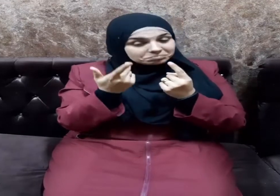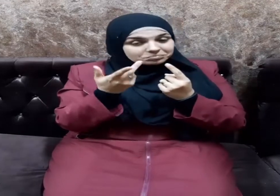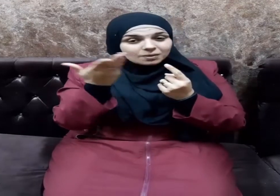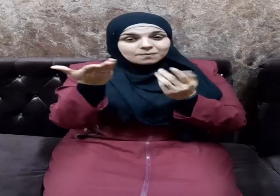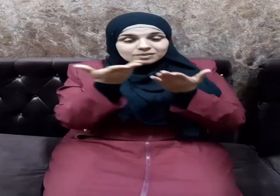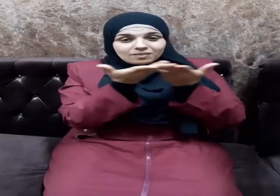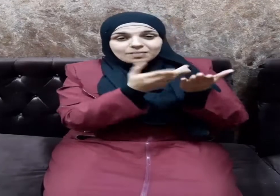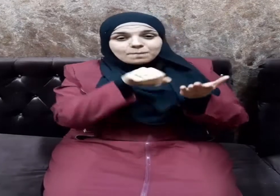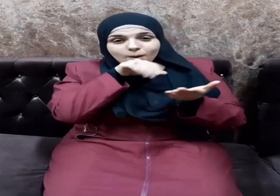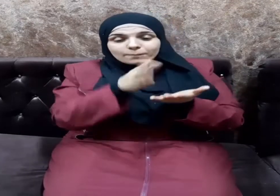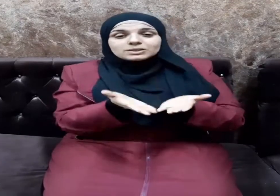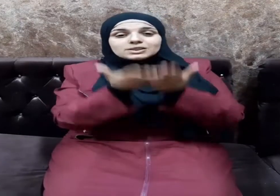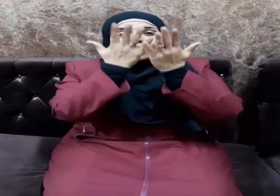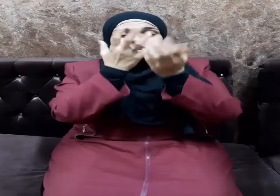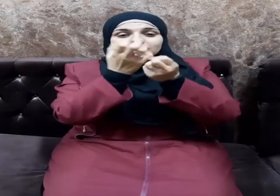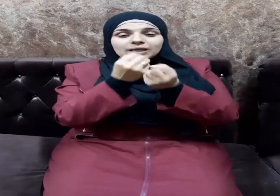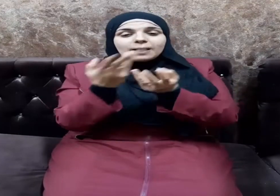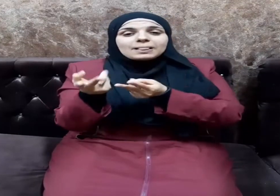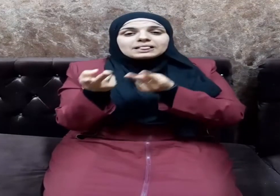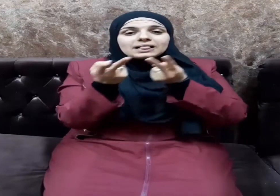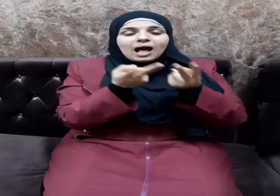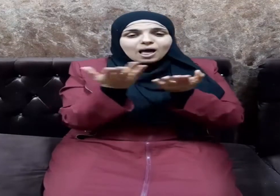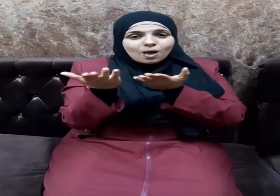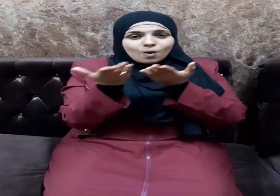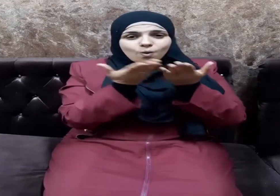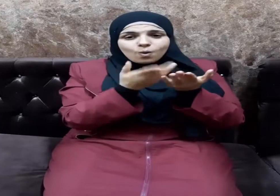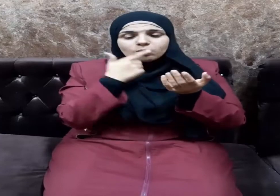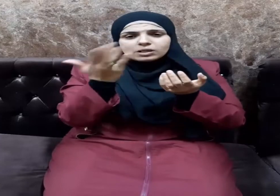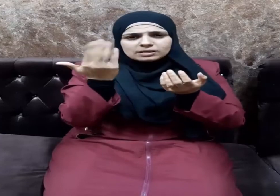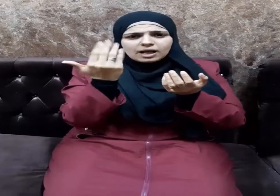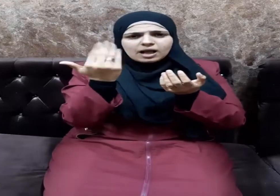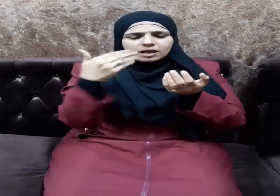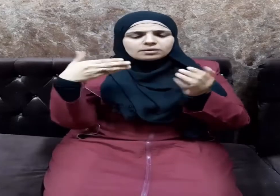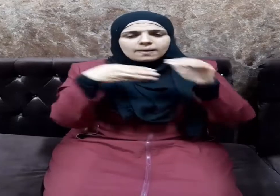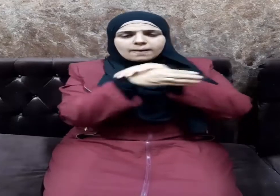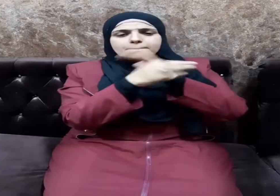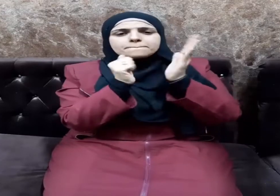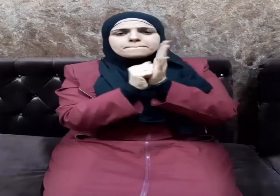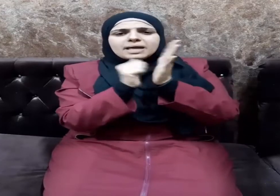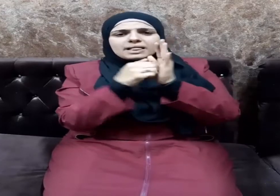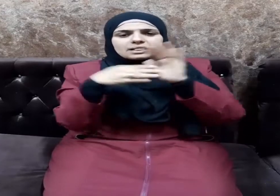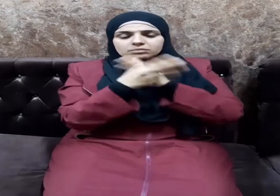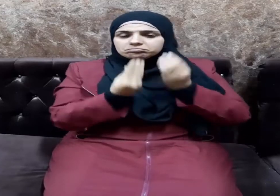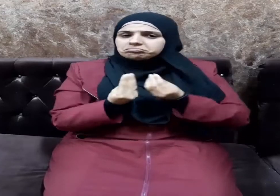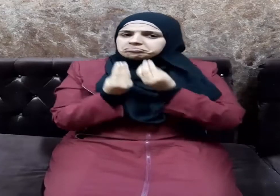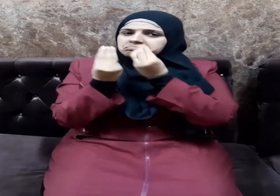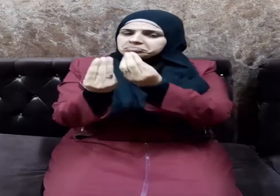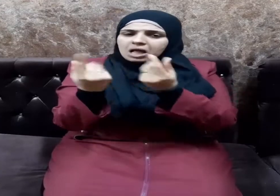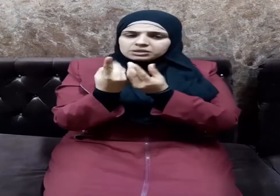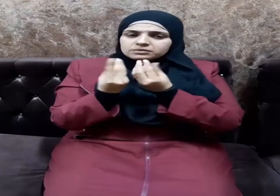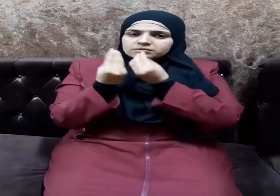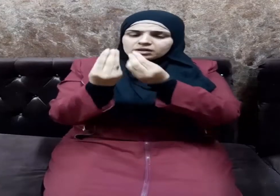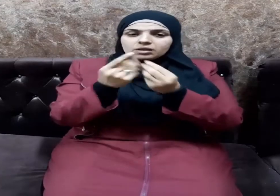النبي صلى الله عليه وسلم فدخل بيته فأعطاه فقال